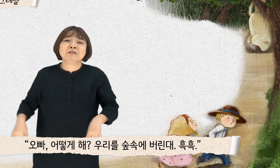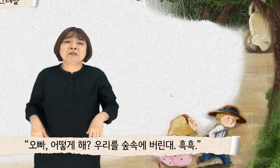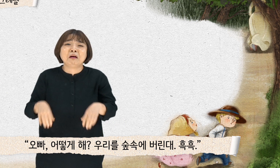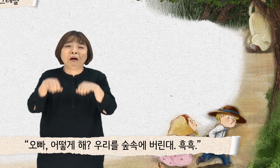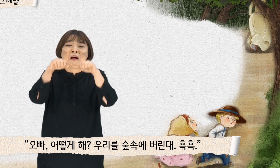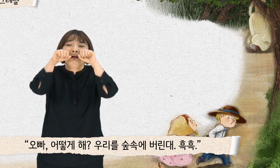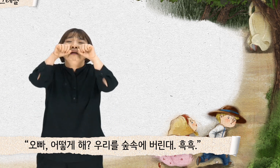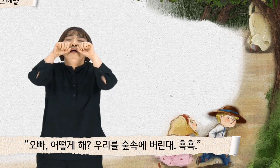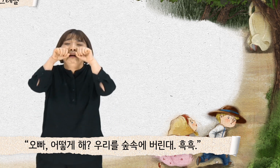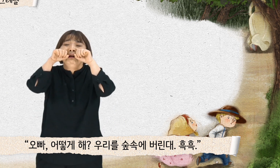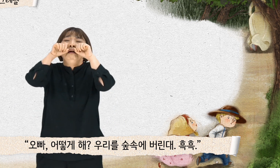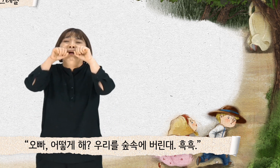흥흥.